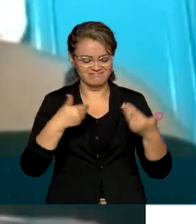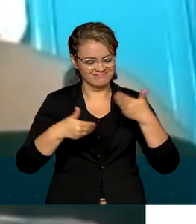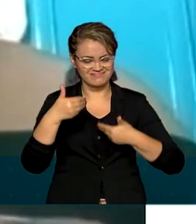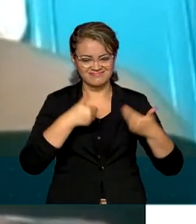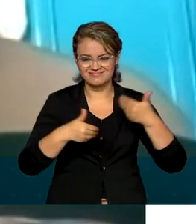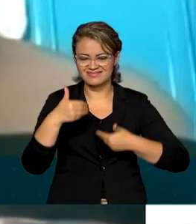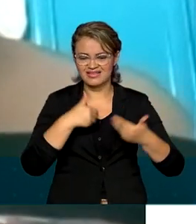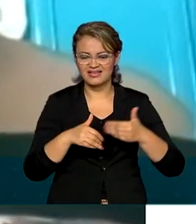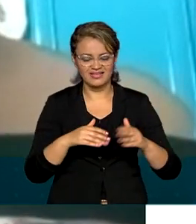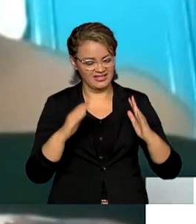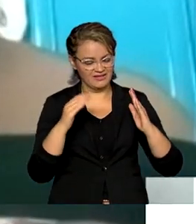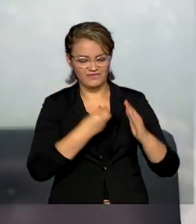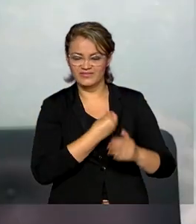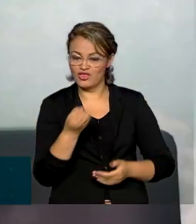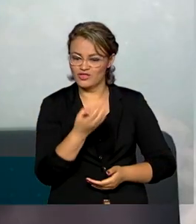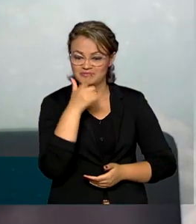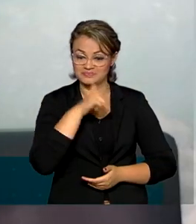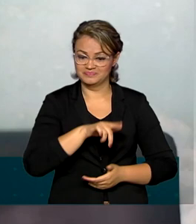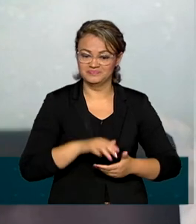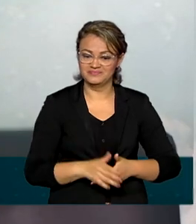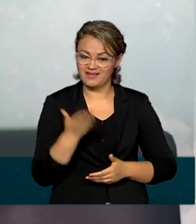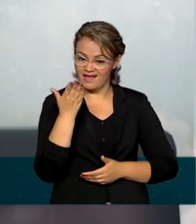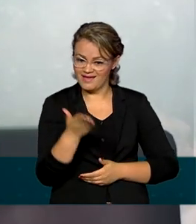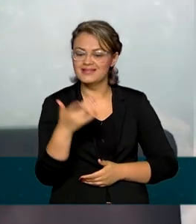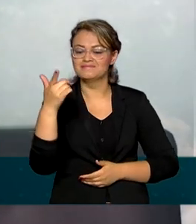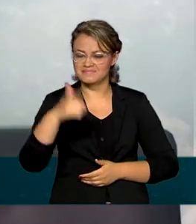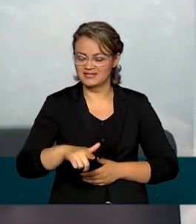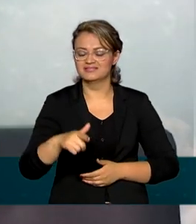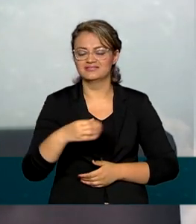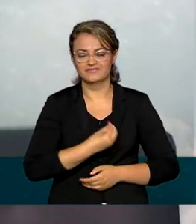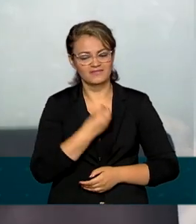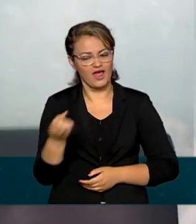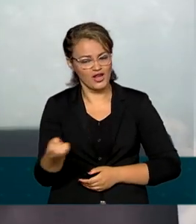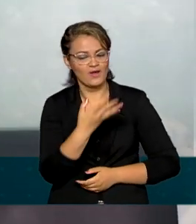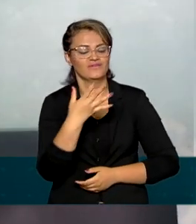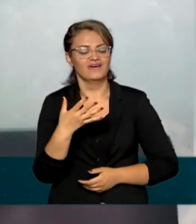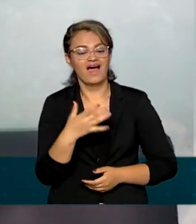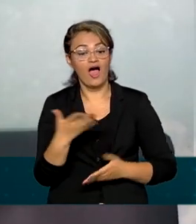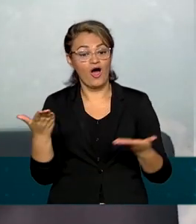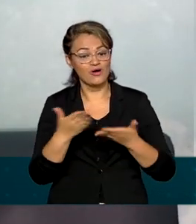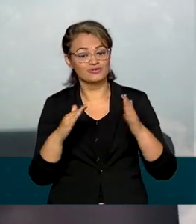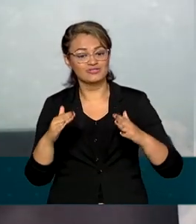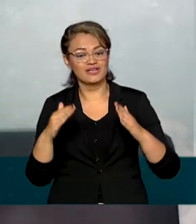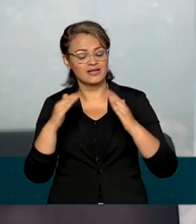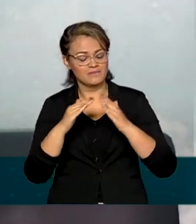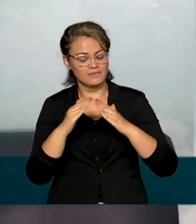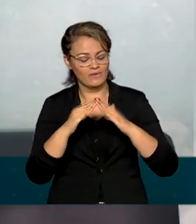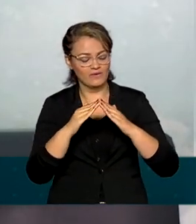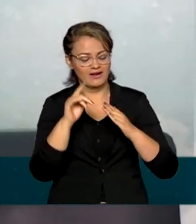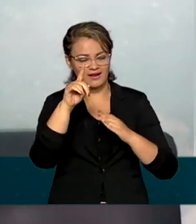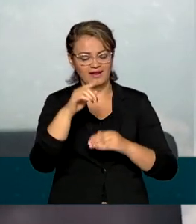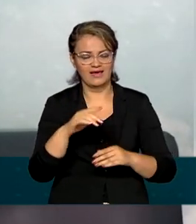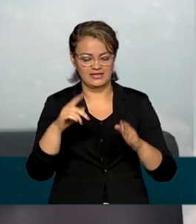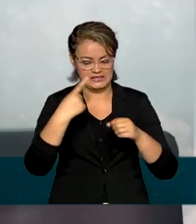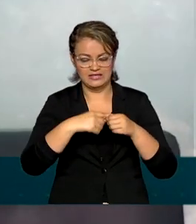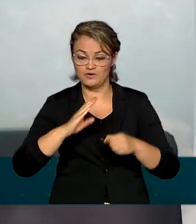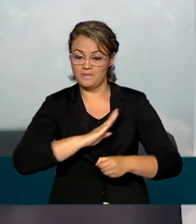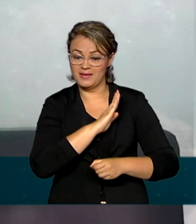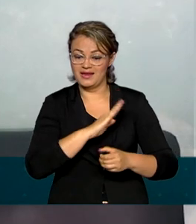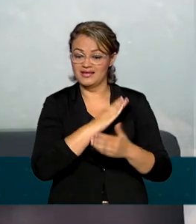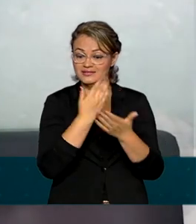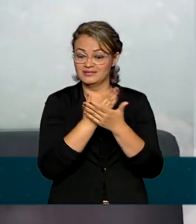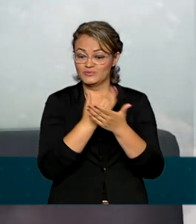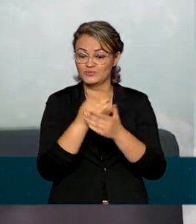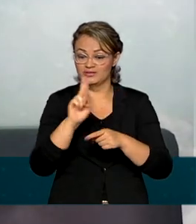de uma nova vida. O francelino também tem uma nova vida. Atualmente, ele vive em um abrigo em Belém e está cursando